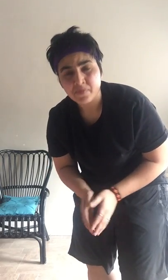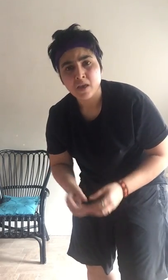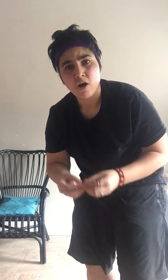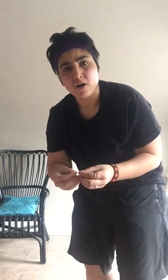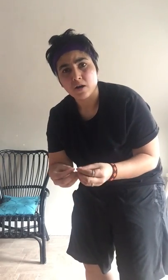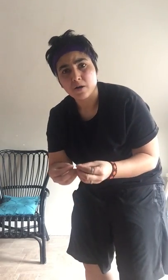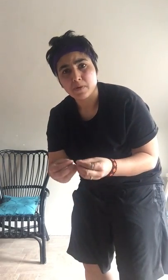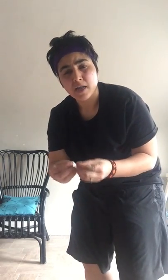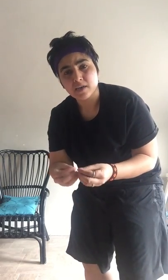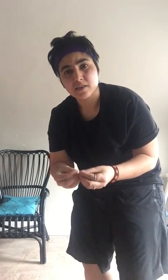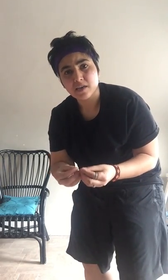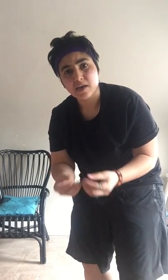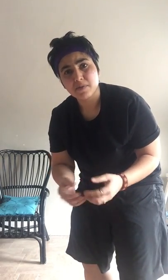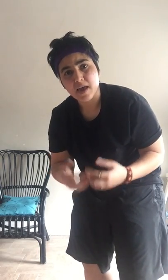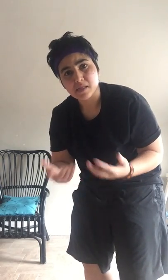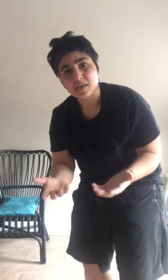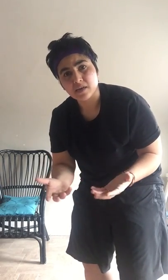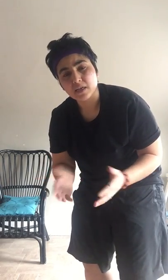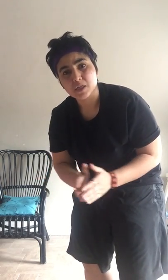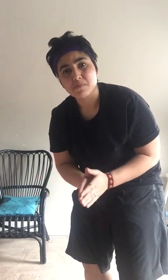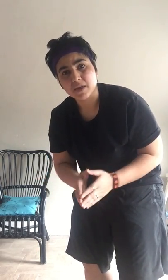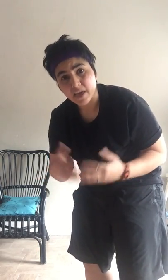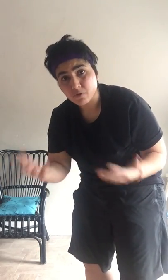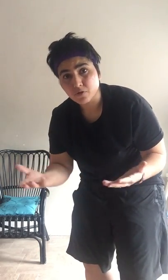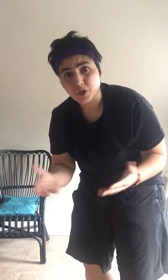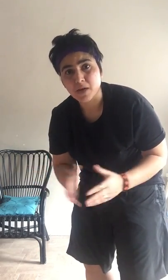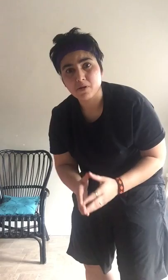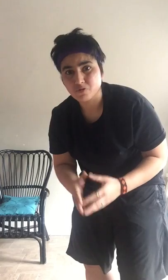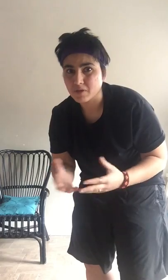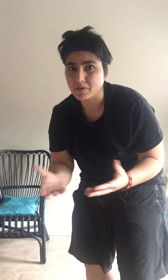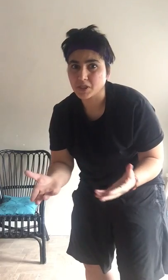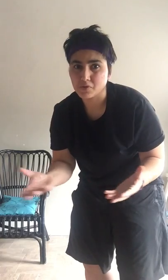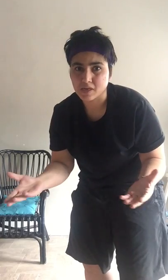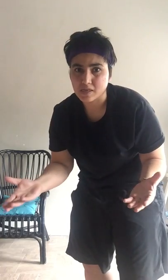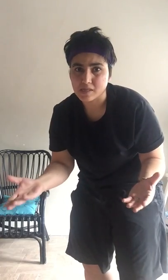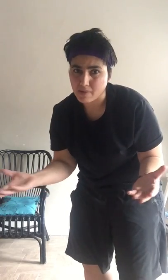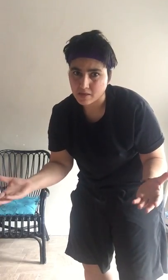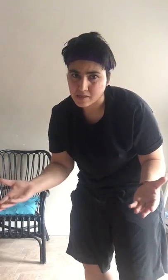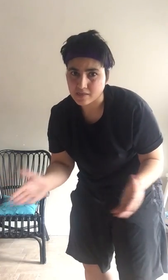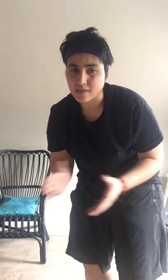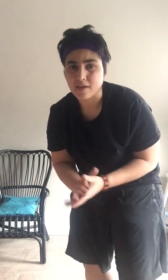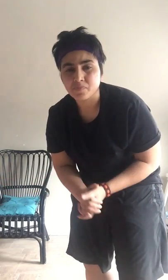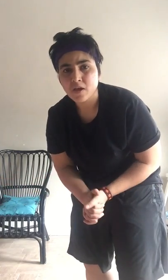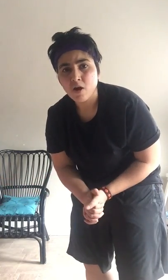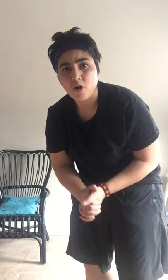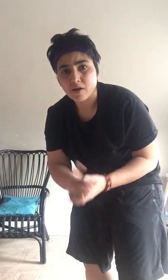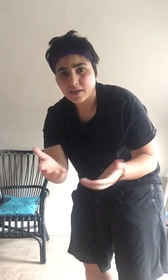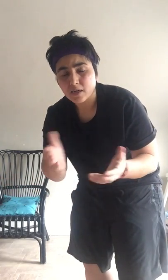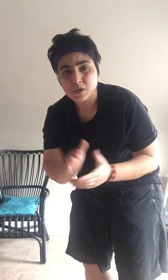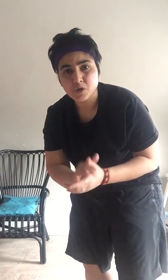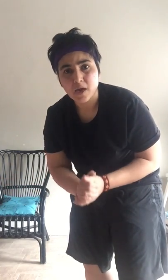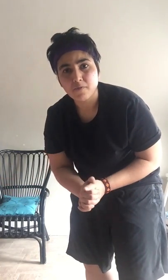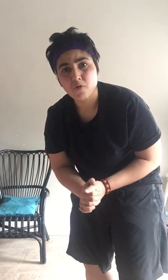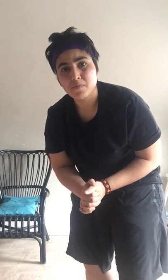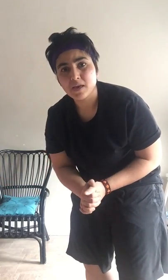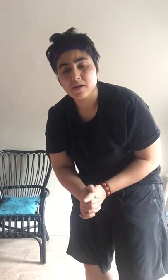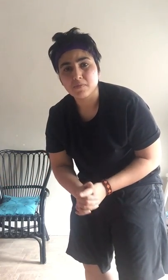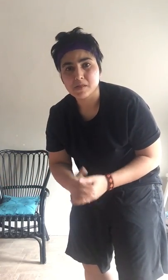और पढ़ाने का तरीका भी ऐसा करें जिसमें खेल कूध-शामिलीं बच्चे उस तरीके से बहतर सीखते हैं। और एडल्ट जो है वो भी मैं